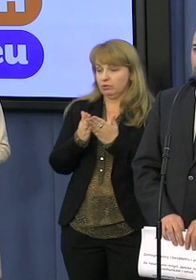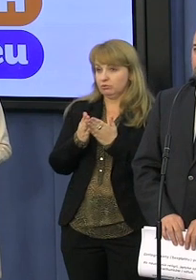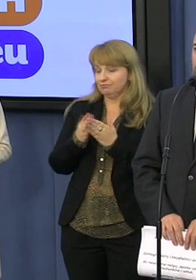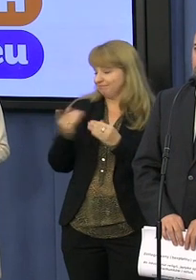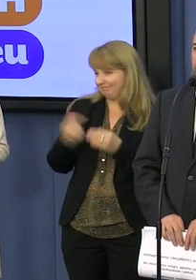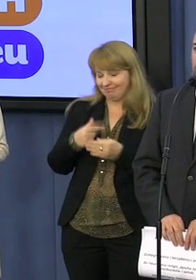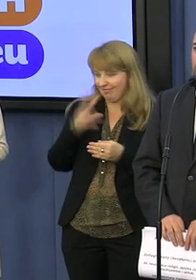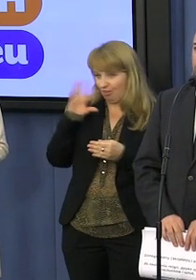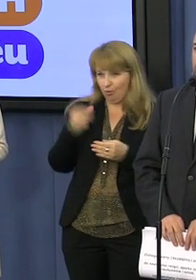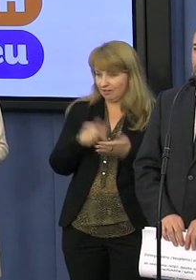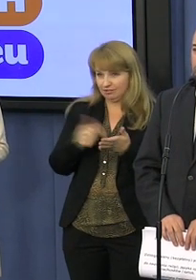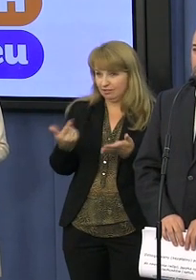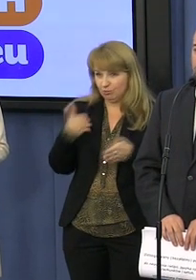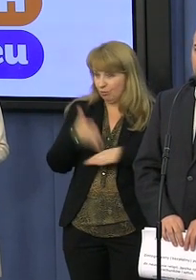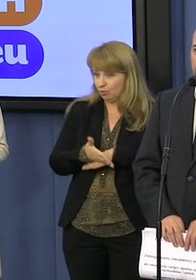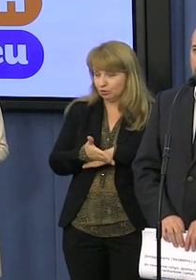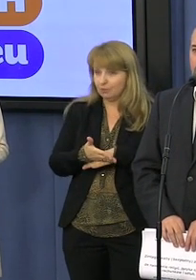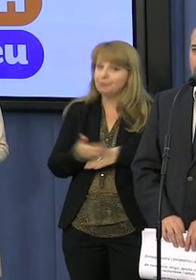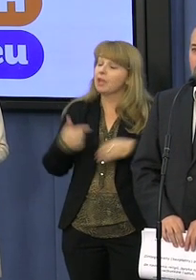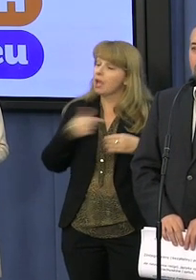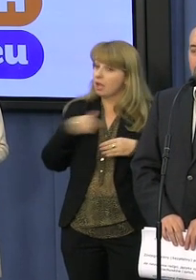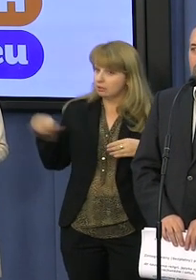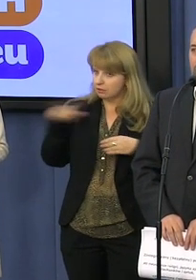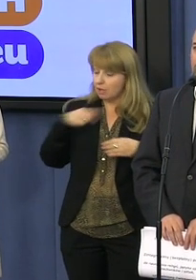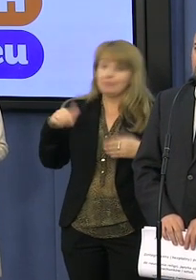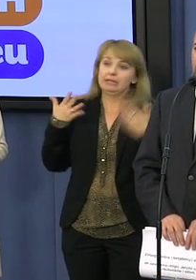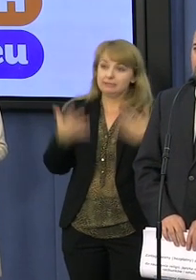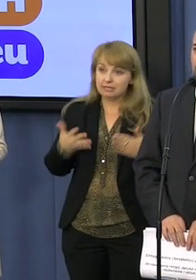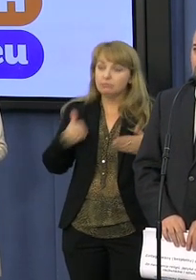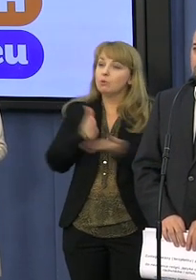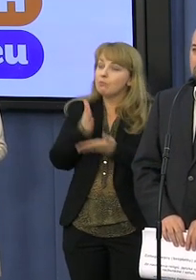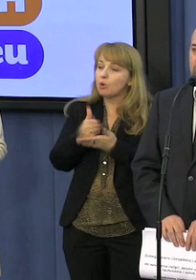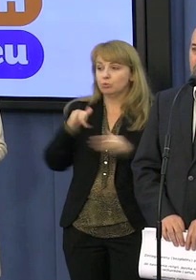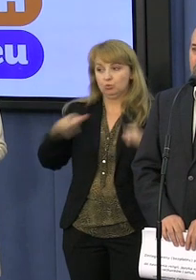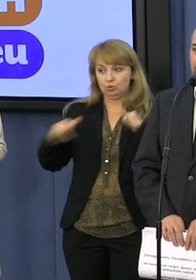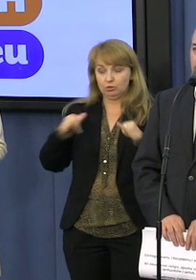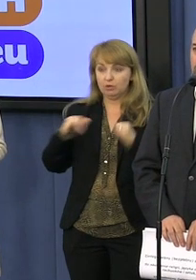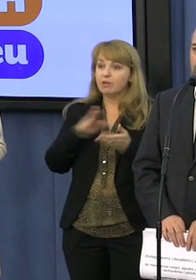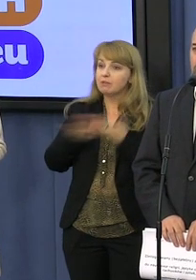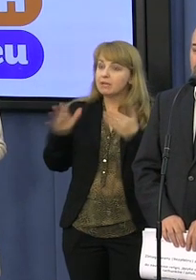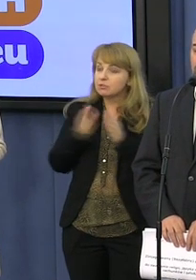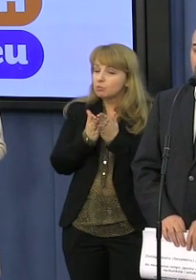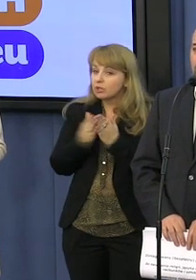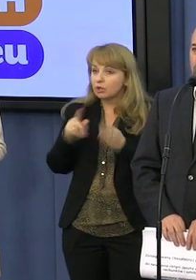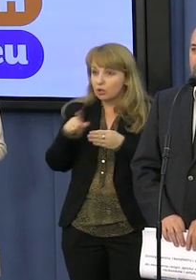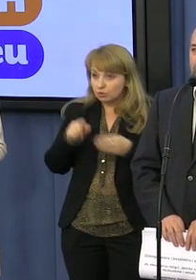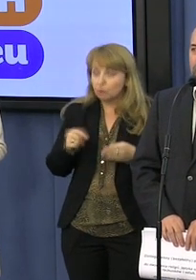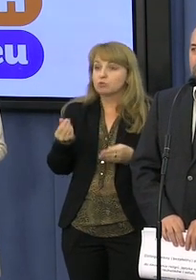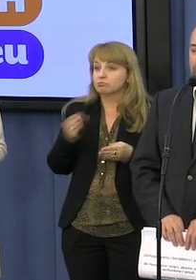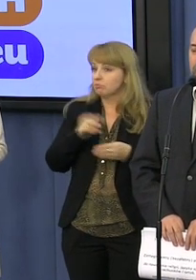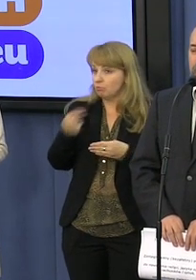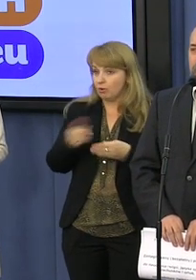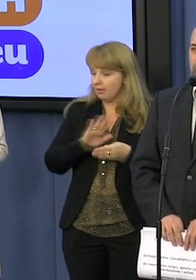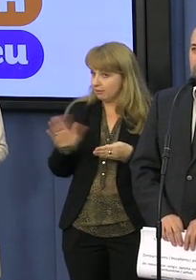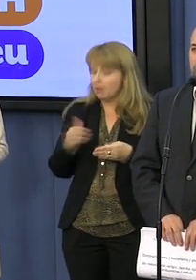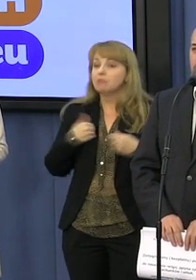pomóc mimo wszystko rządowi, ponieważ powiedzieliśmy, że bezpłatne podręczniki w takim wypadku oczywiście jesteśmy chętnie